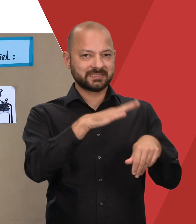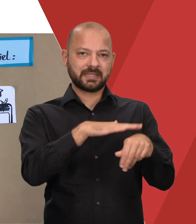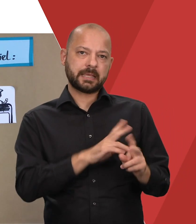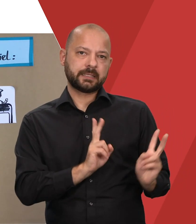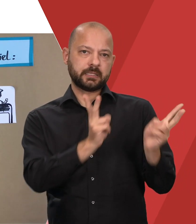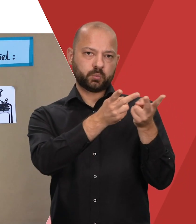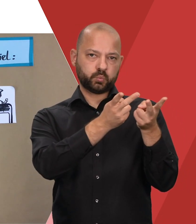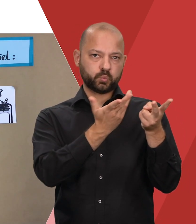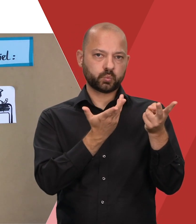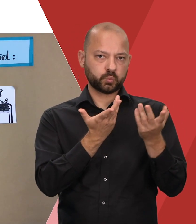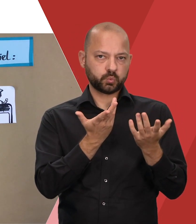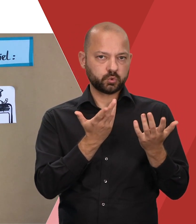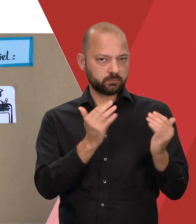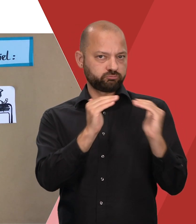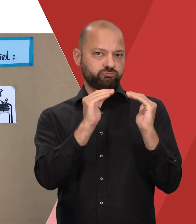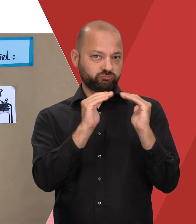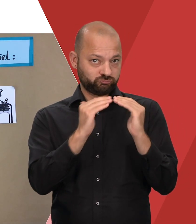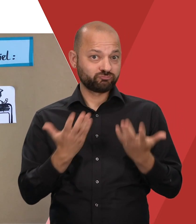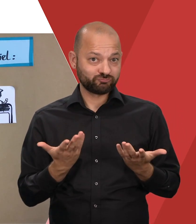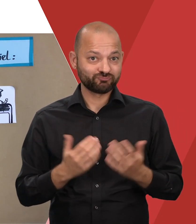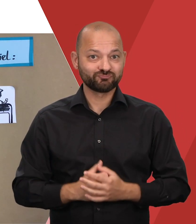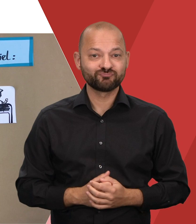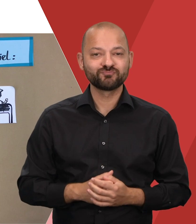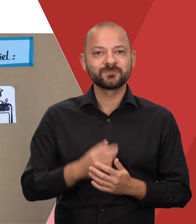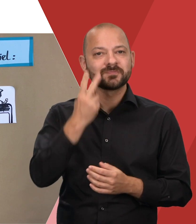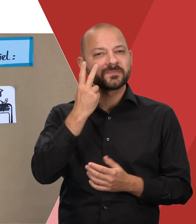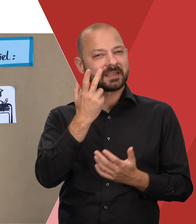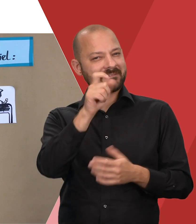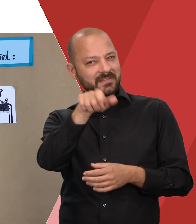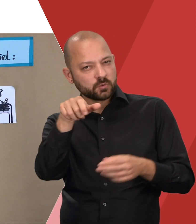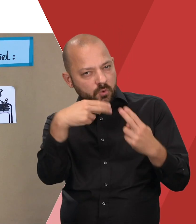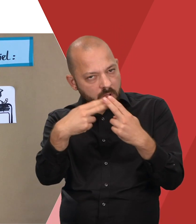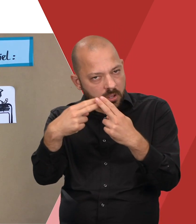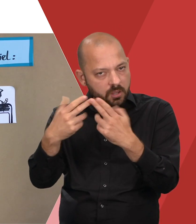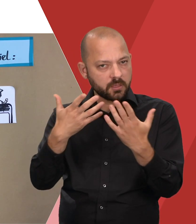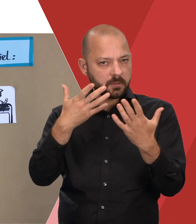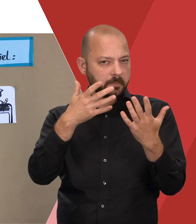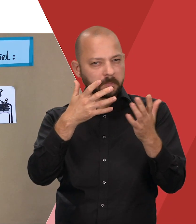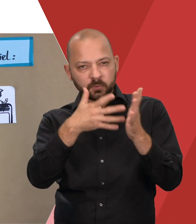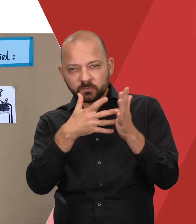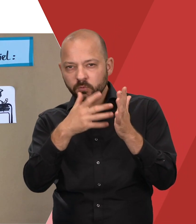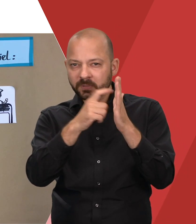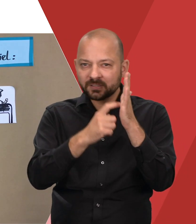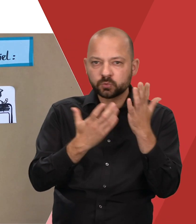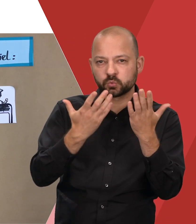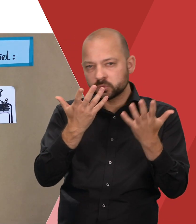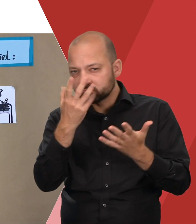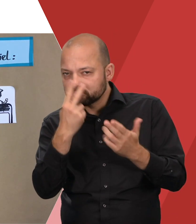die Klausur zur Verfügung wie ihre KommilitonInnen. Diese individuelle Anpassung der Prüfungsbedingungen nennt man Nachteilsausgleich.